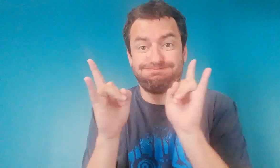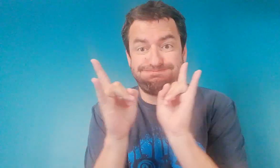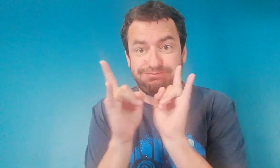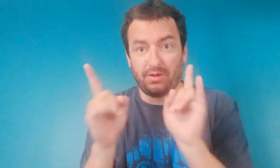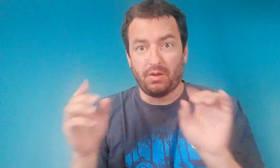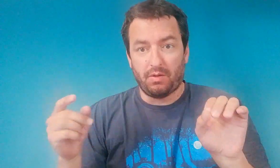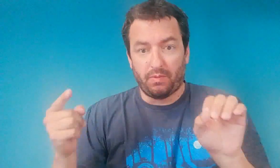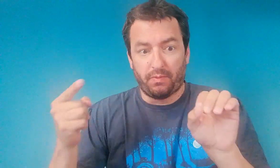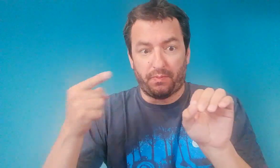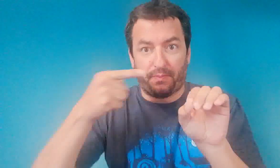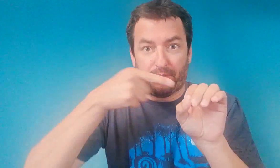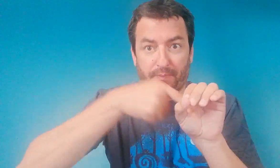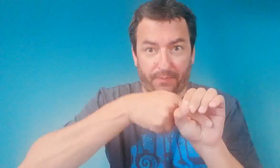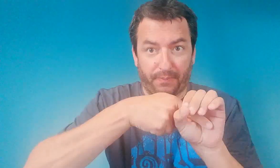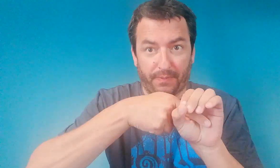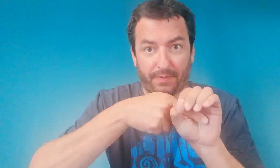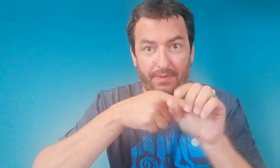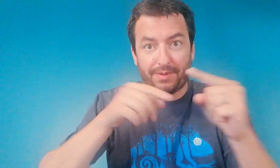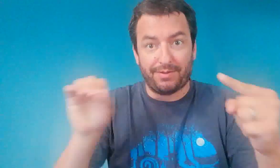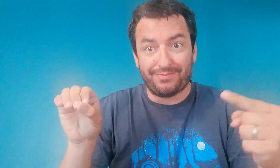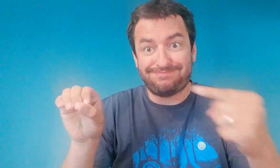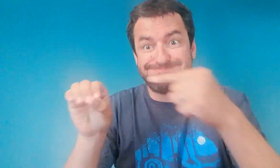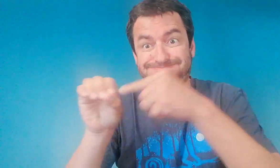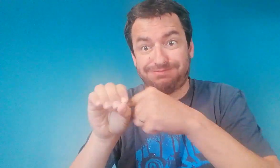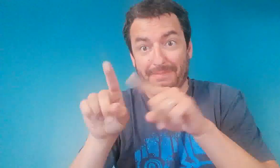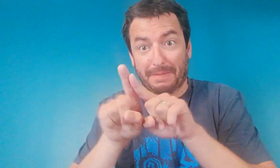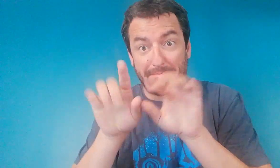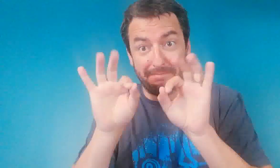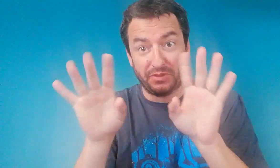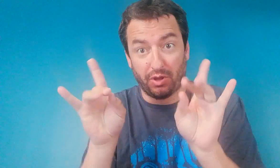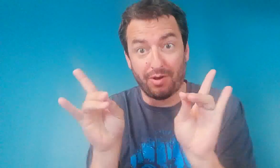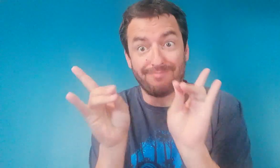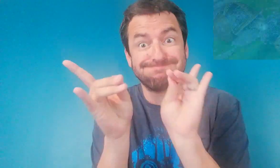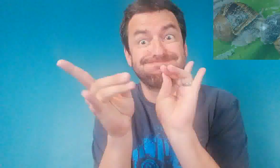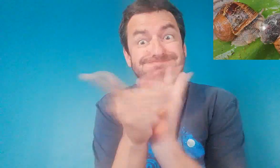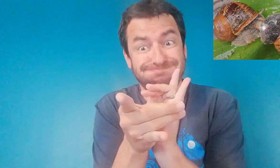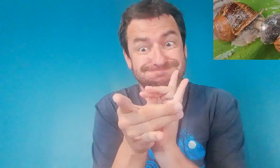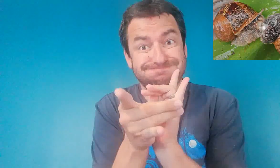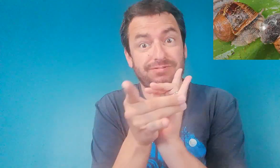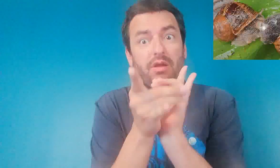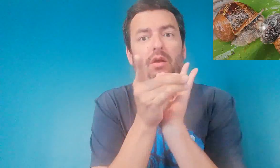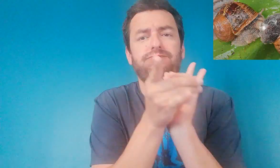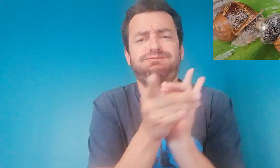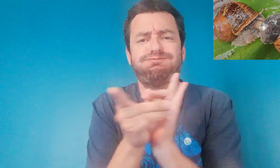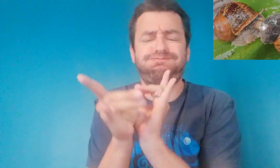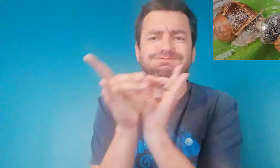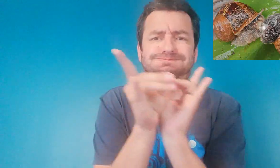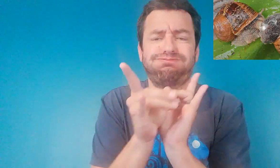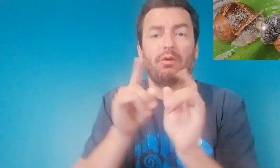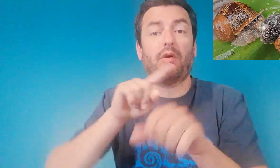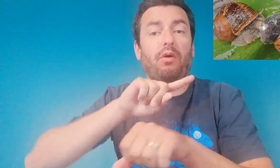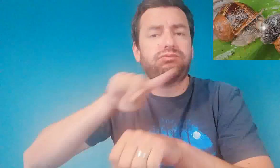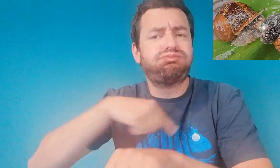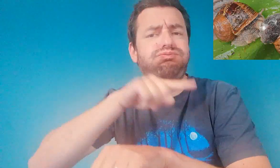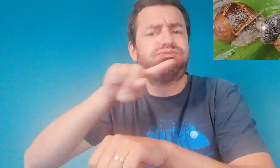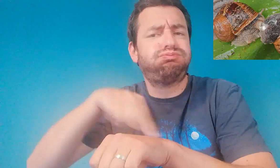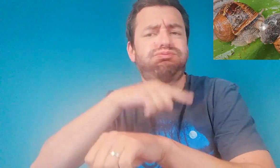Il y a donc une double pénétration au moment du rapport sexuel. Ce rapport dure plusieurs heures, ça dépend.